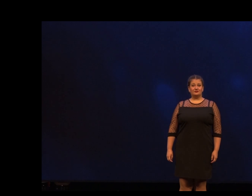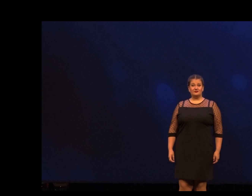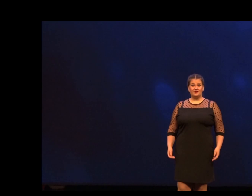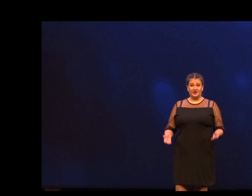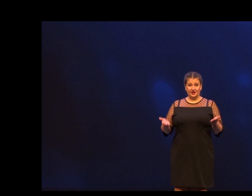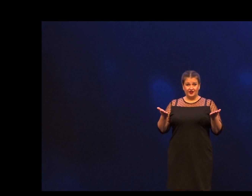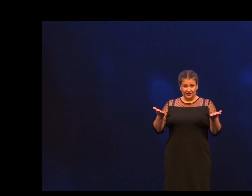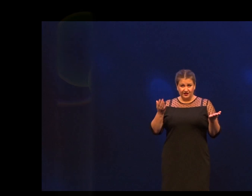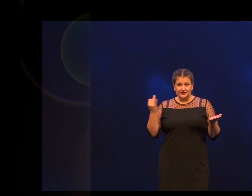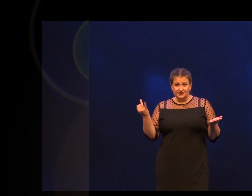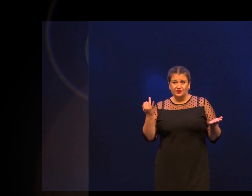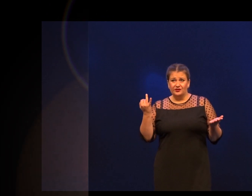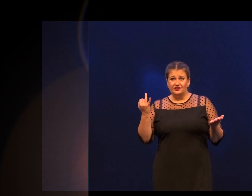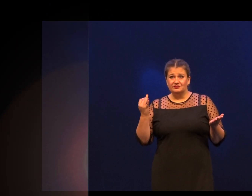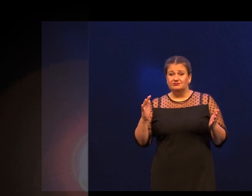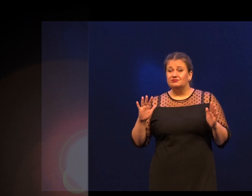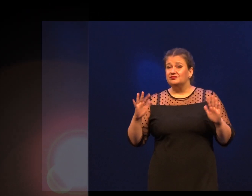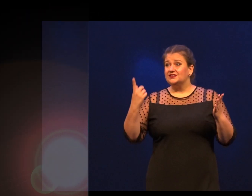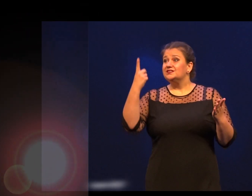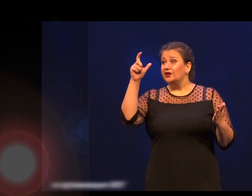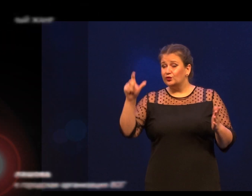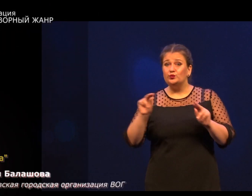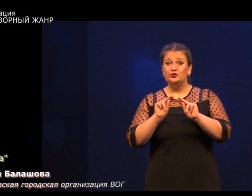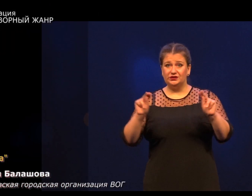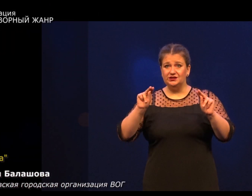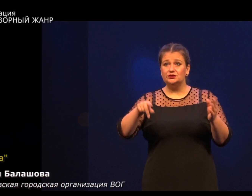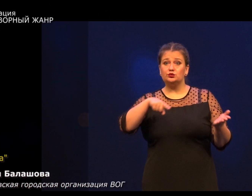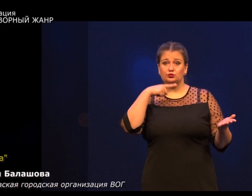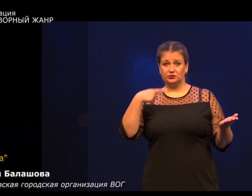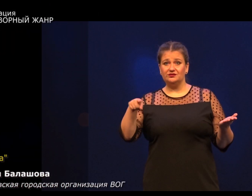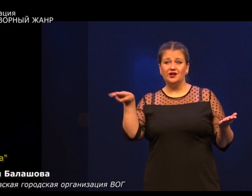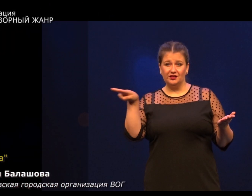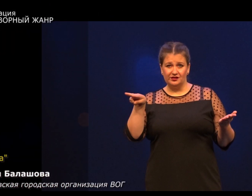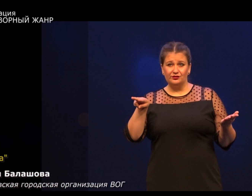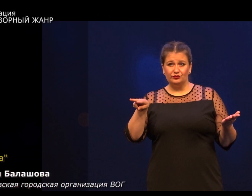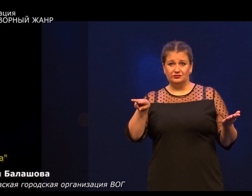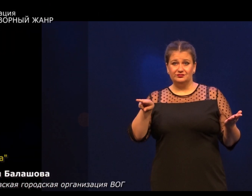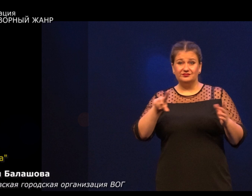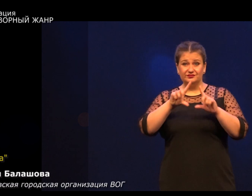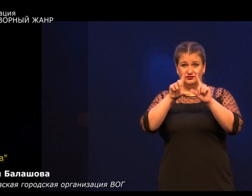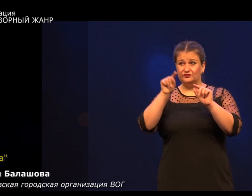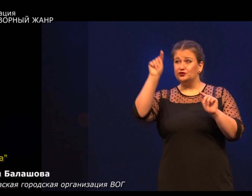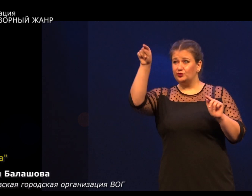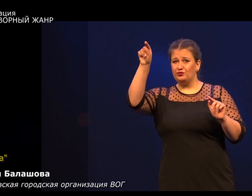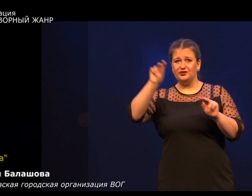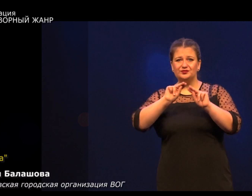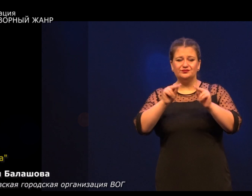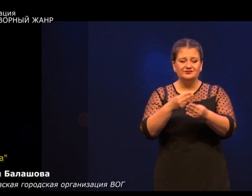Эта история случилась со мной, школьной учительницей.